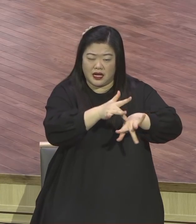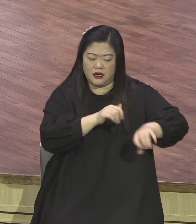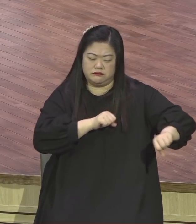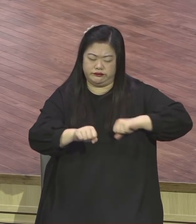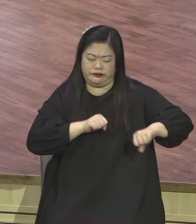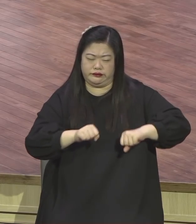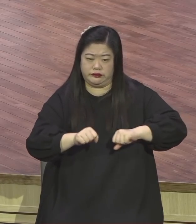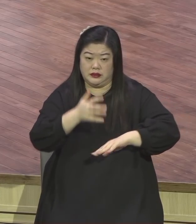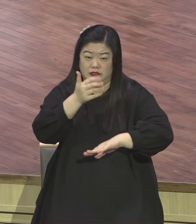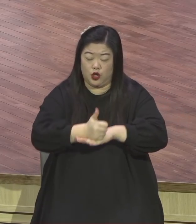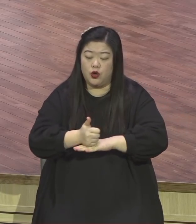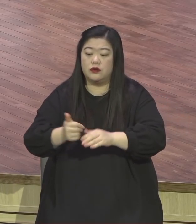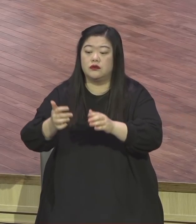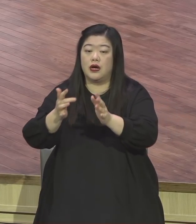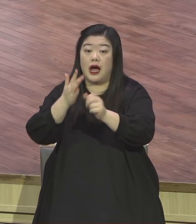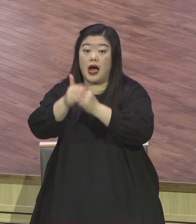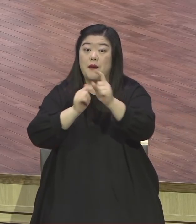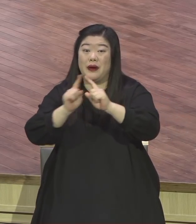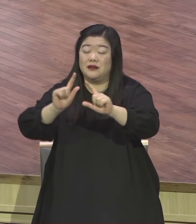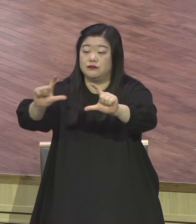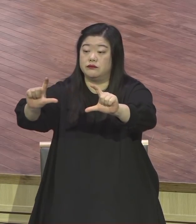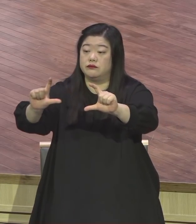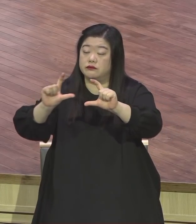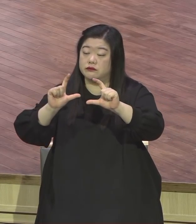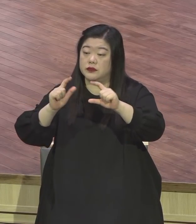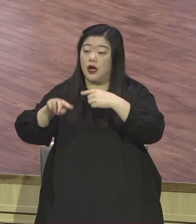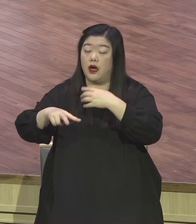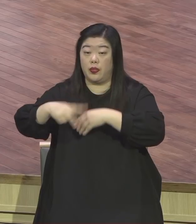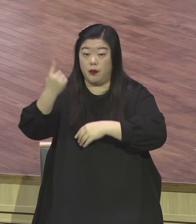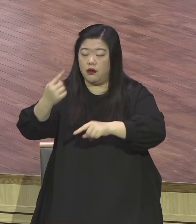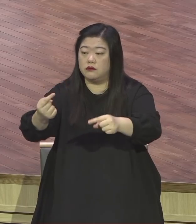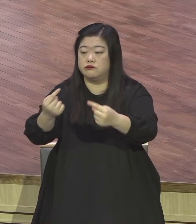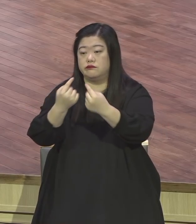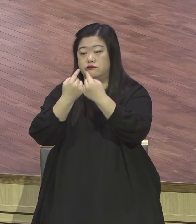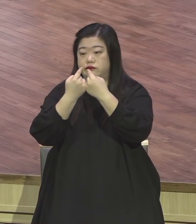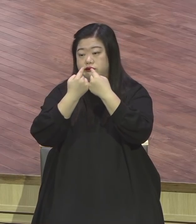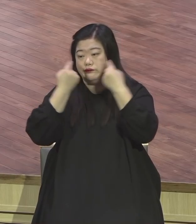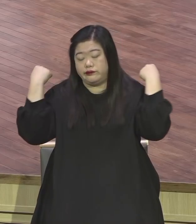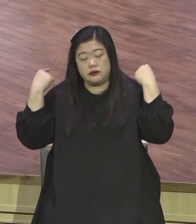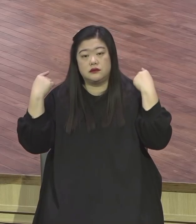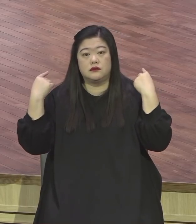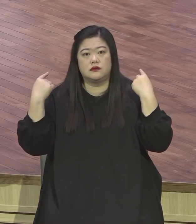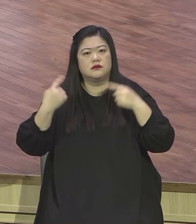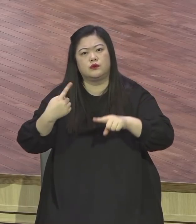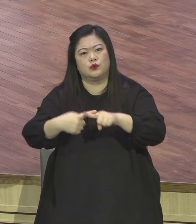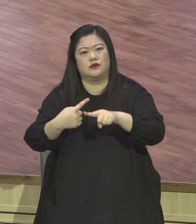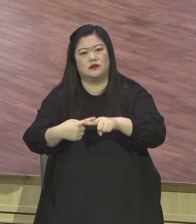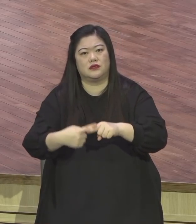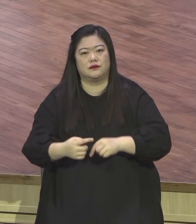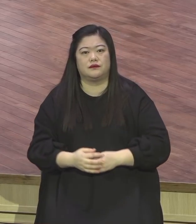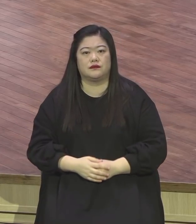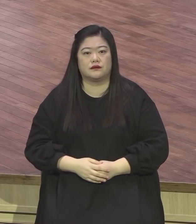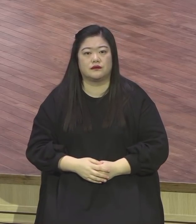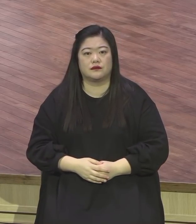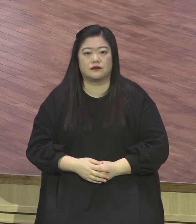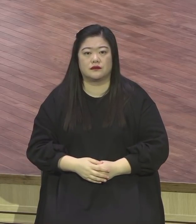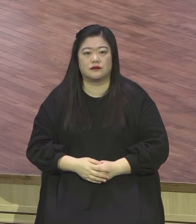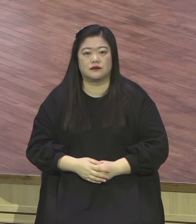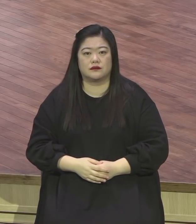크리찬들 교회를 수 년 수십 년 단임에서도 그냥 형식적인 교인들을 계속